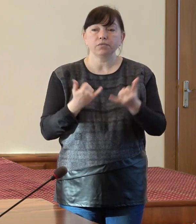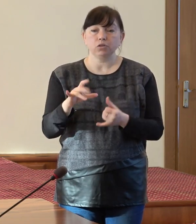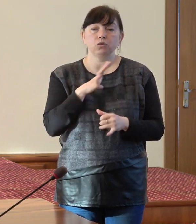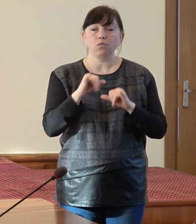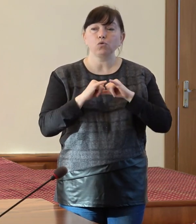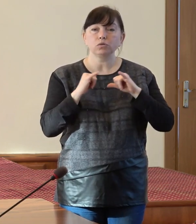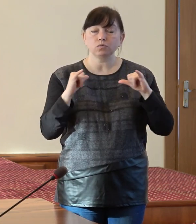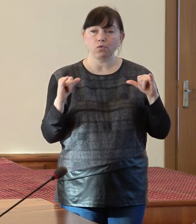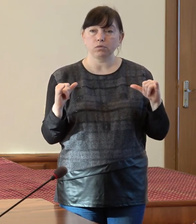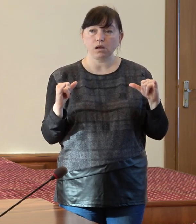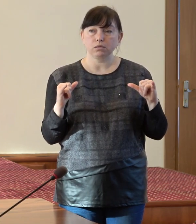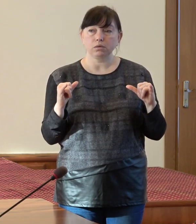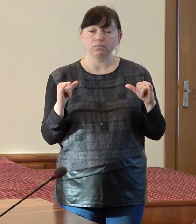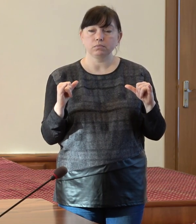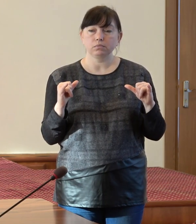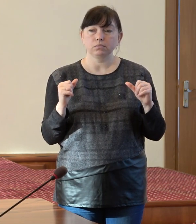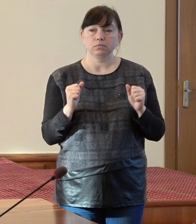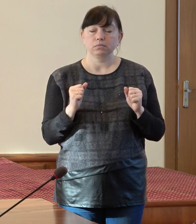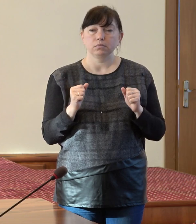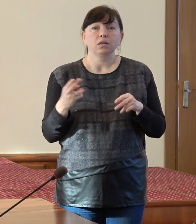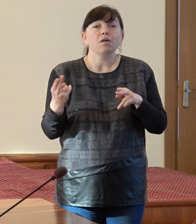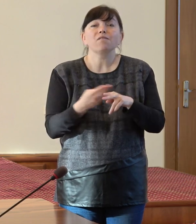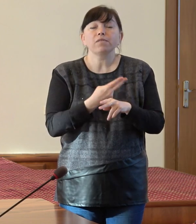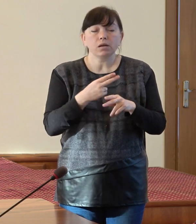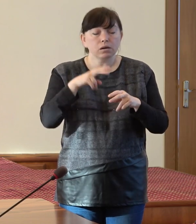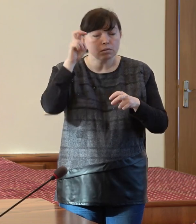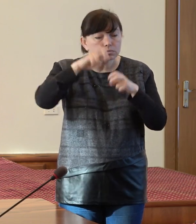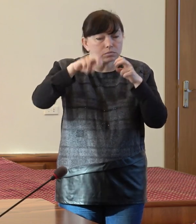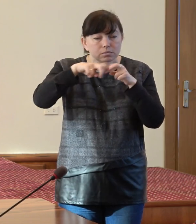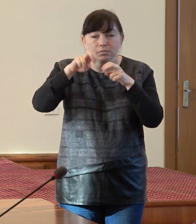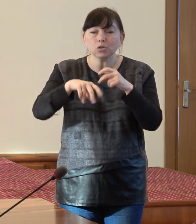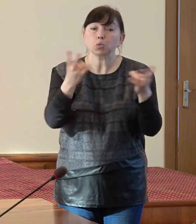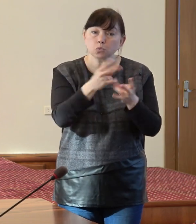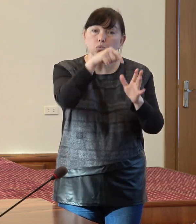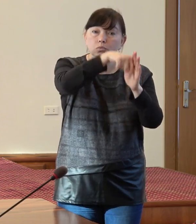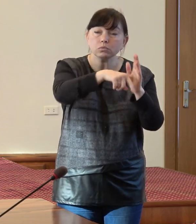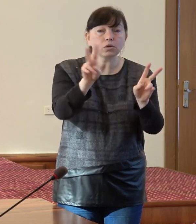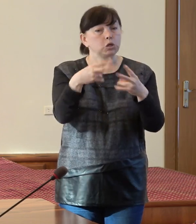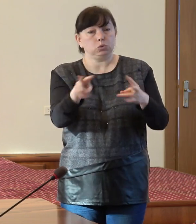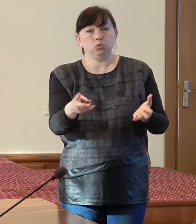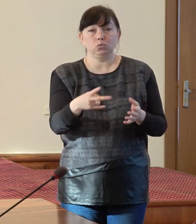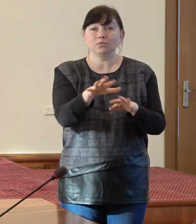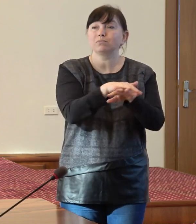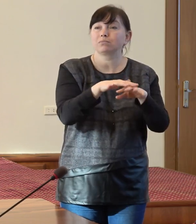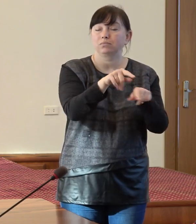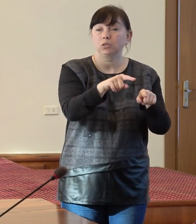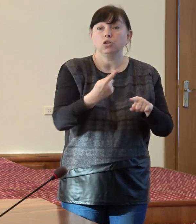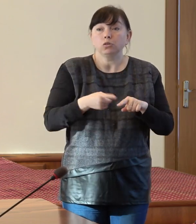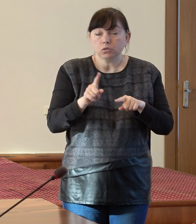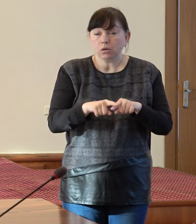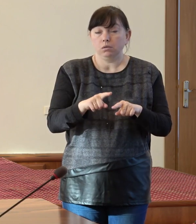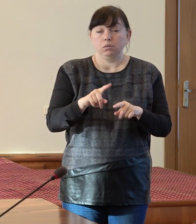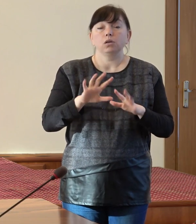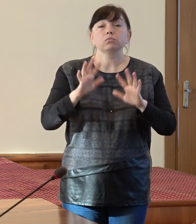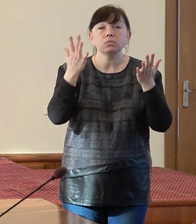dezvoltate fără a fi analizate nevoile comunității. Și acest lucru se întâmplă de